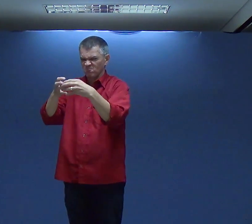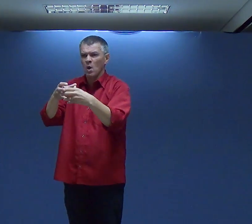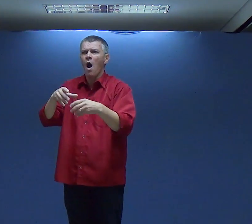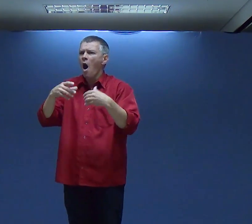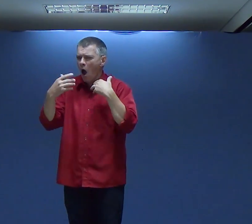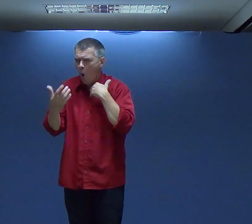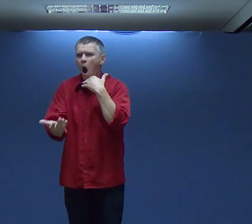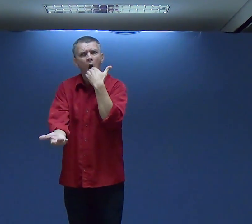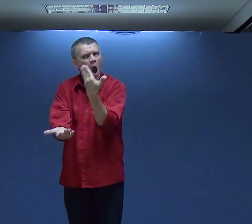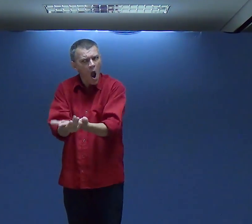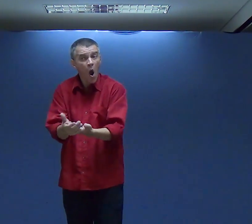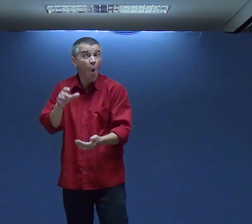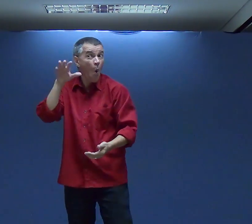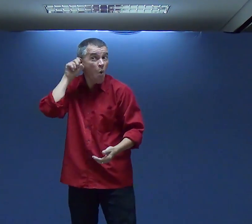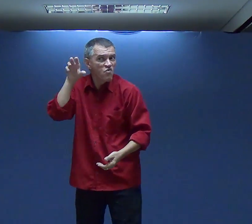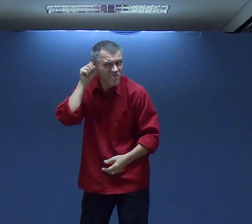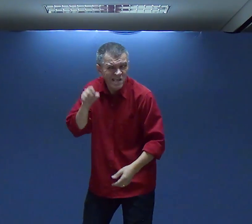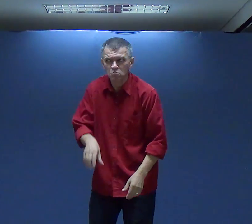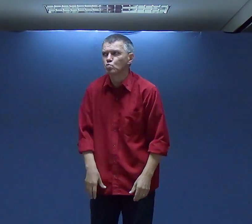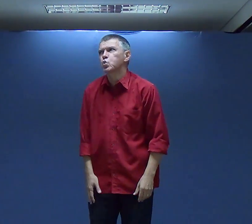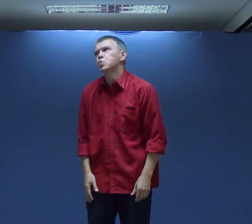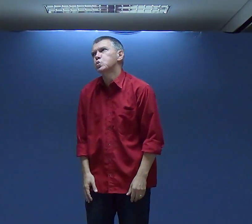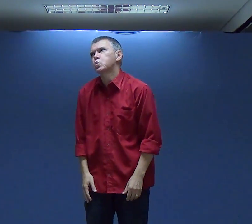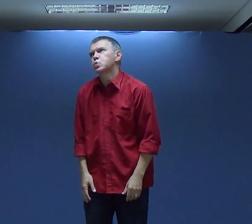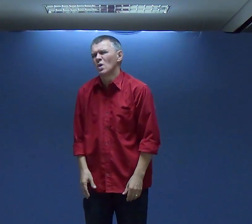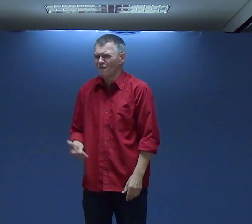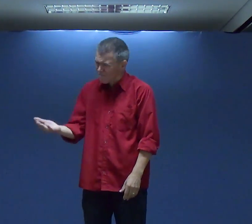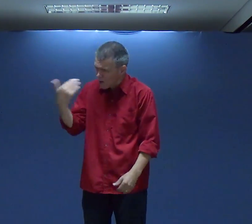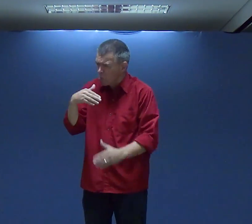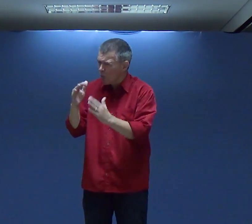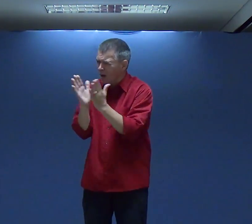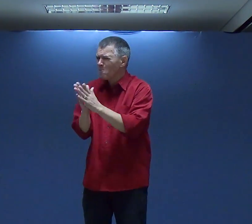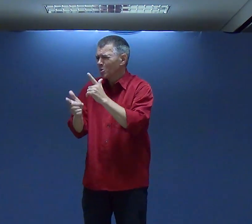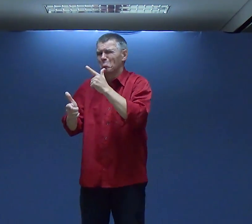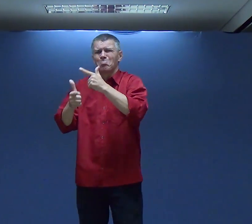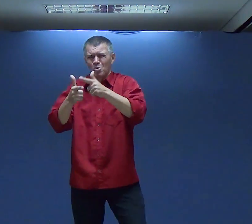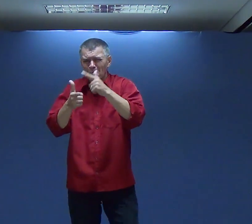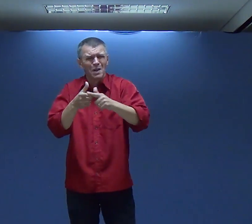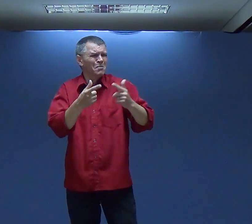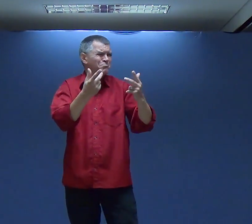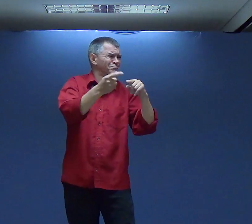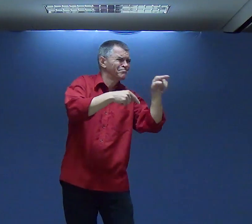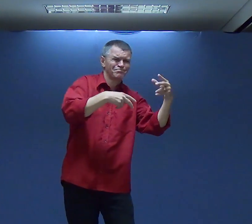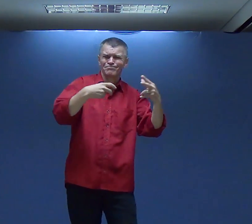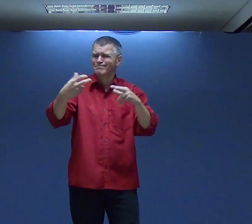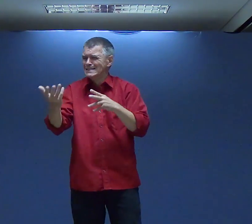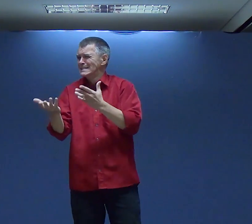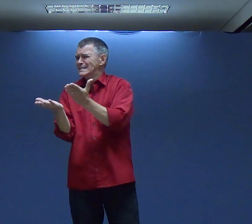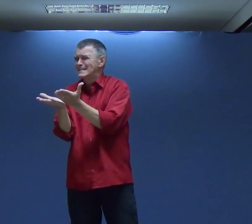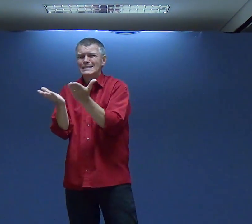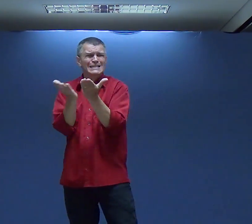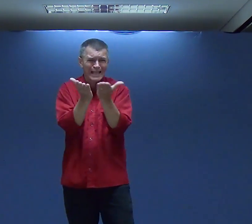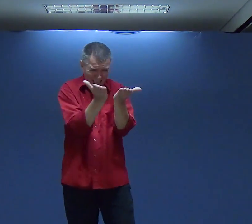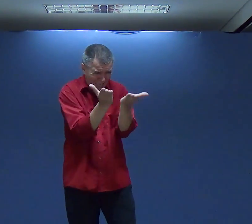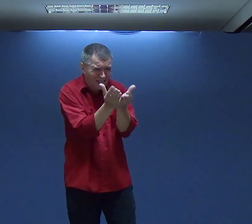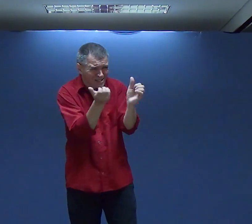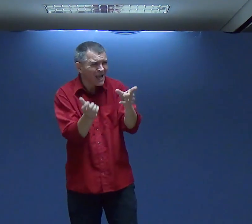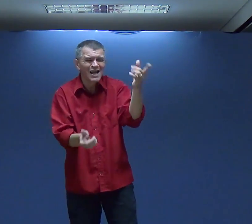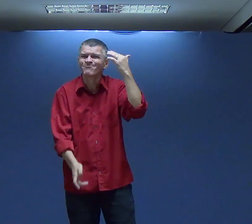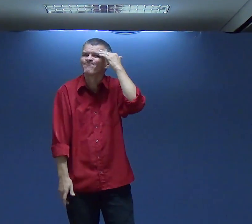Mas Nós Precisamos Que o Ouvinte O surdo Viva Em Ouvir Lembre-se De